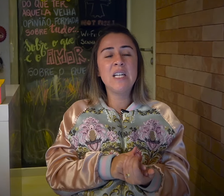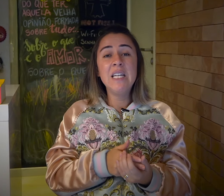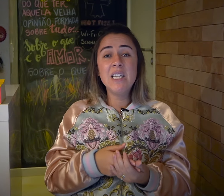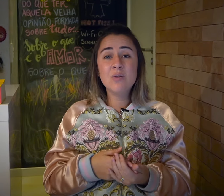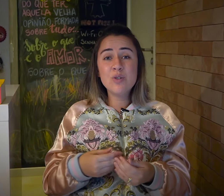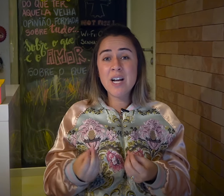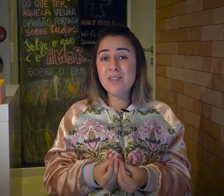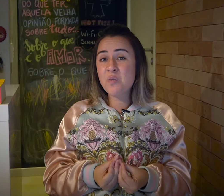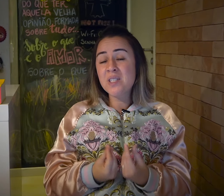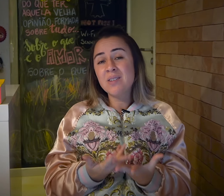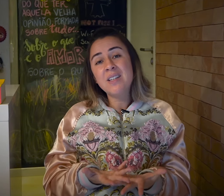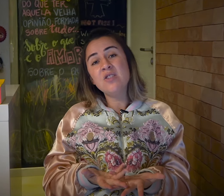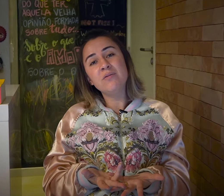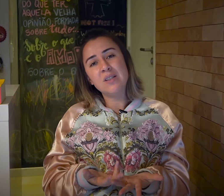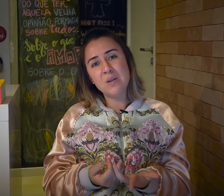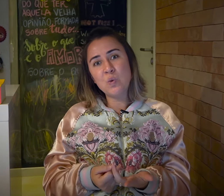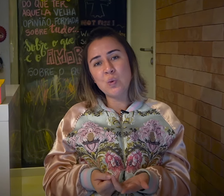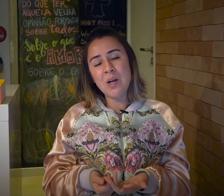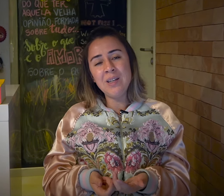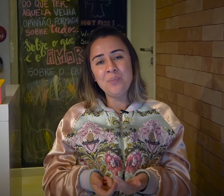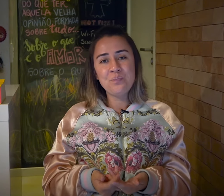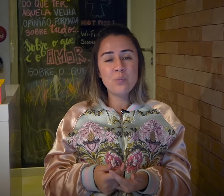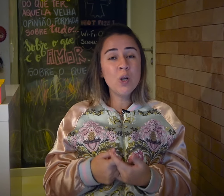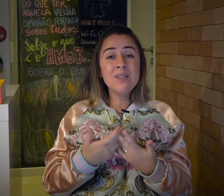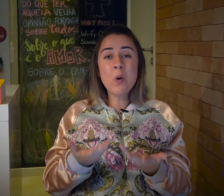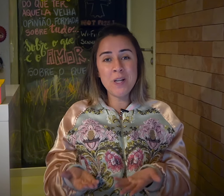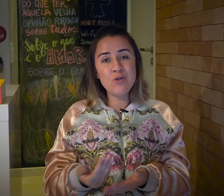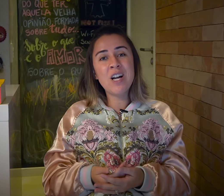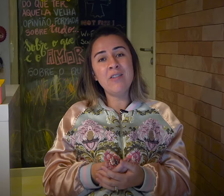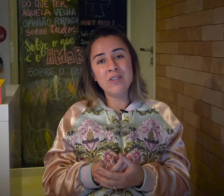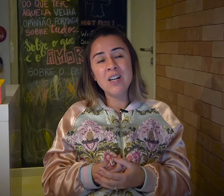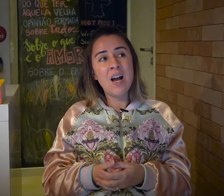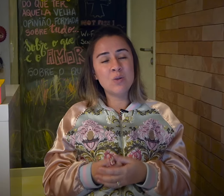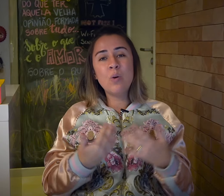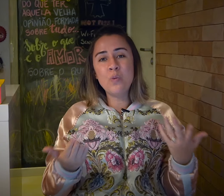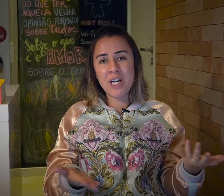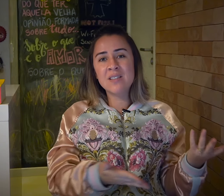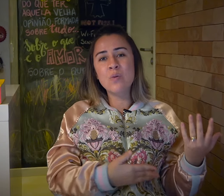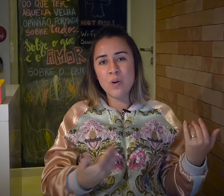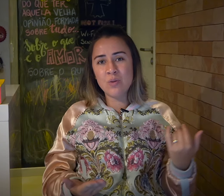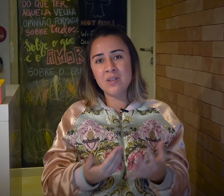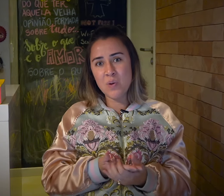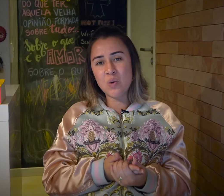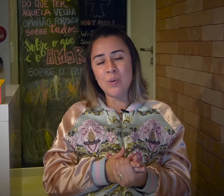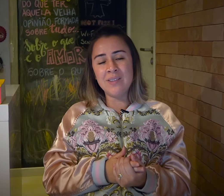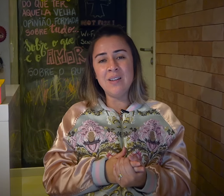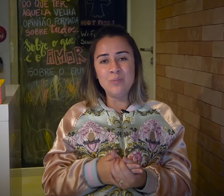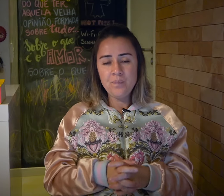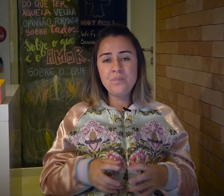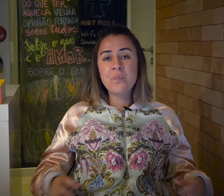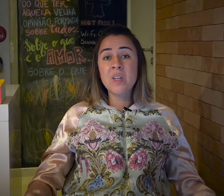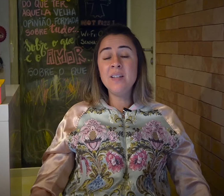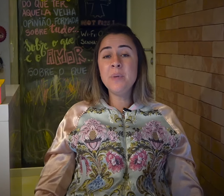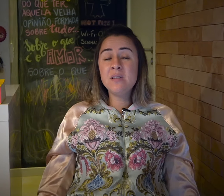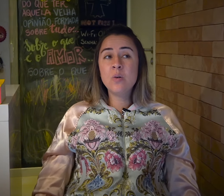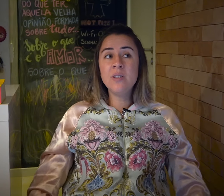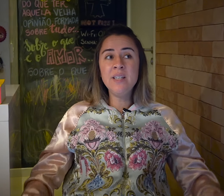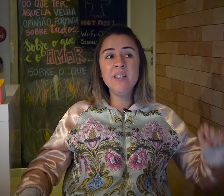né? Então, não chegava a ser uma desvantagem você ser um surdo ali, porque isso não prejudicava a sua comunicação com as outras pessoas ali. Ele menciona ali